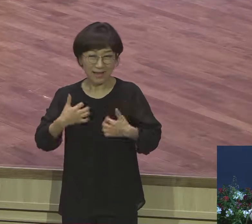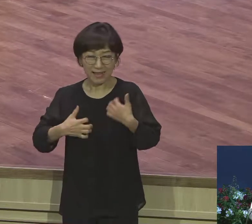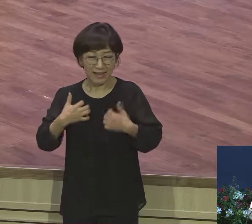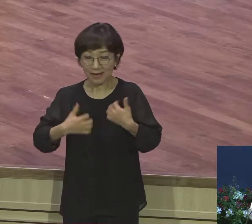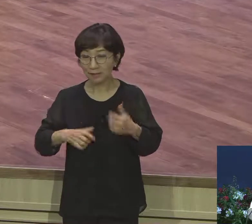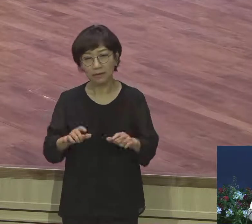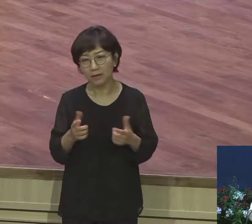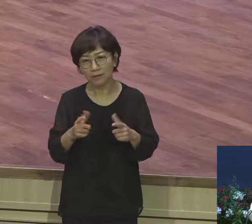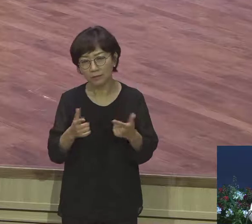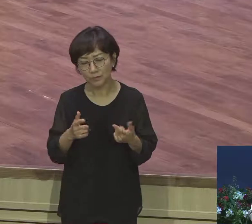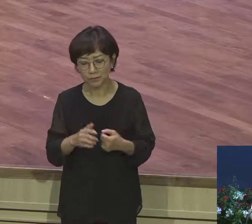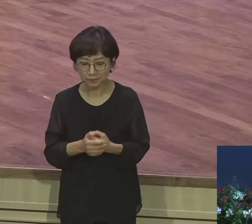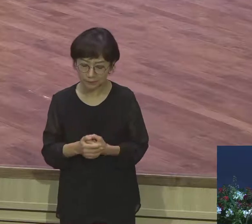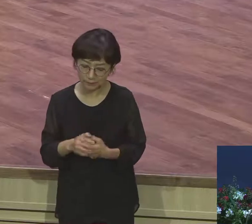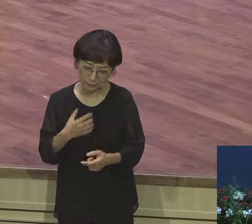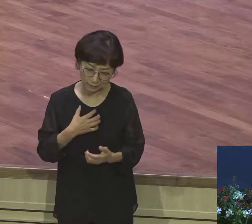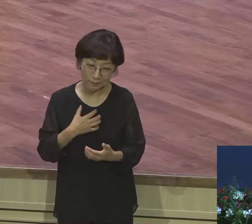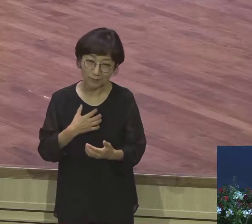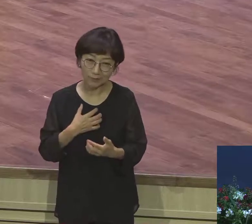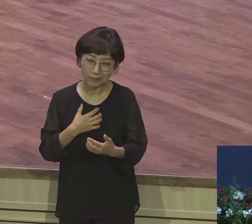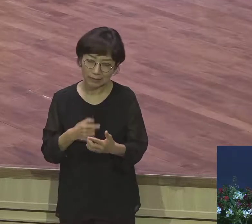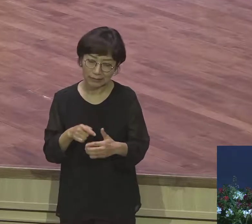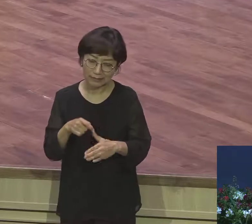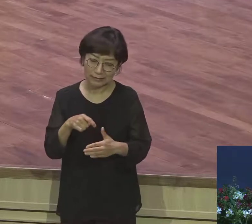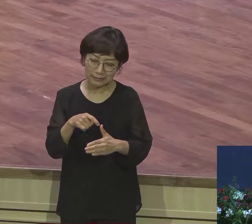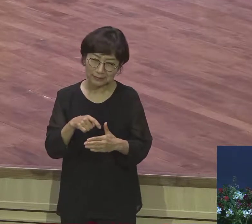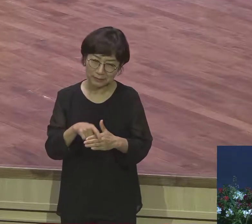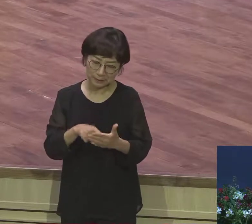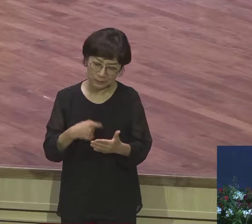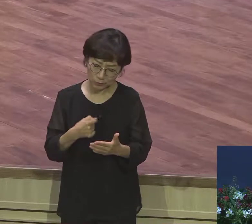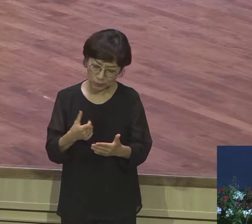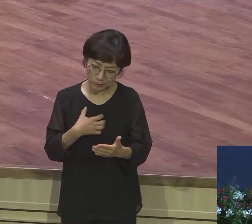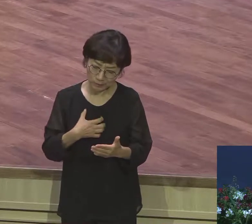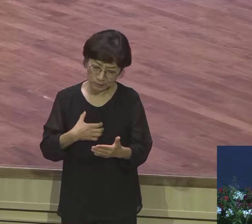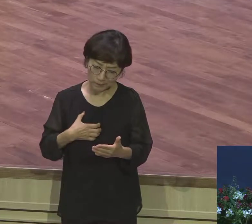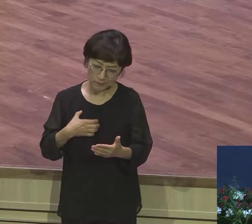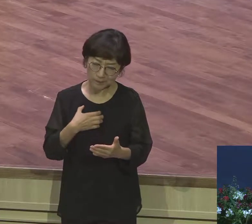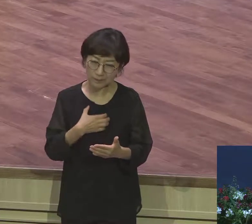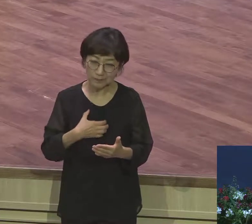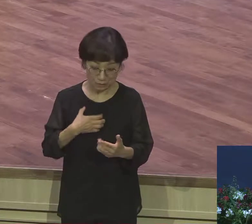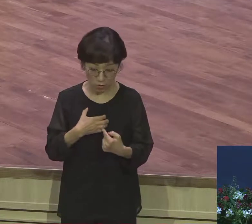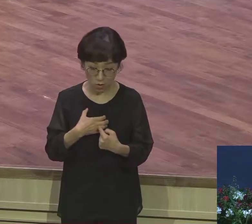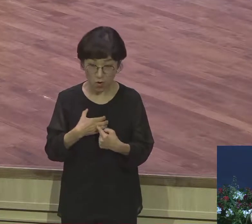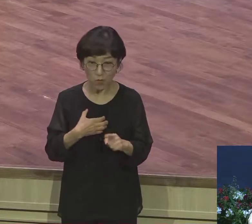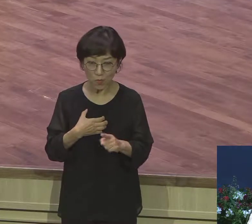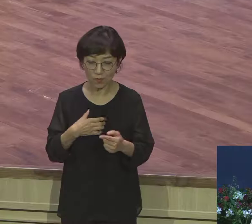가슴 속에 한 가지 미해결 과제가 있어요 그게 뭐냐 형 S와의 관계